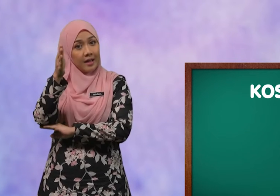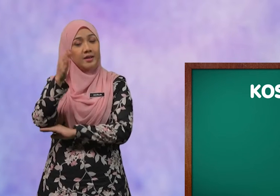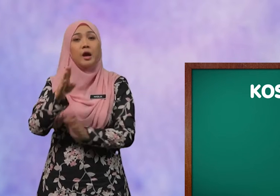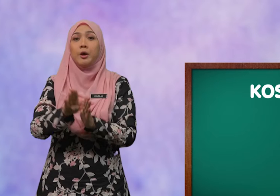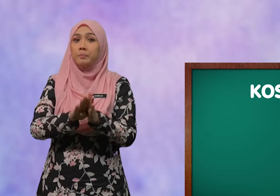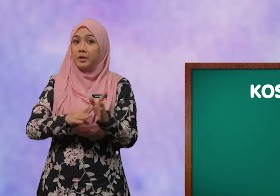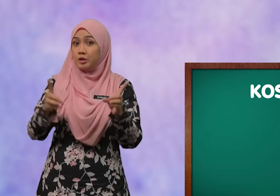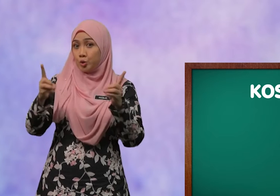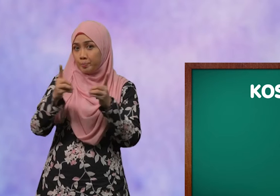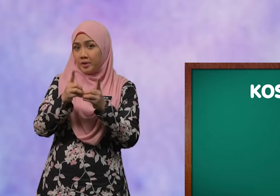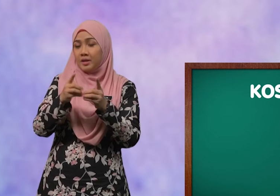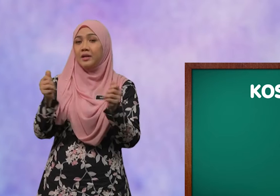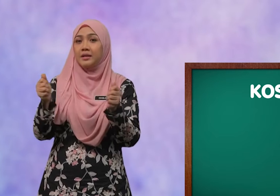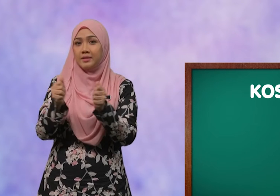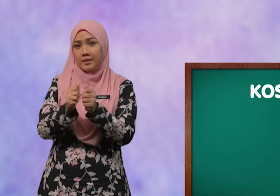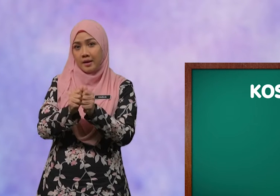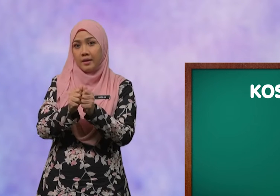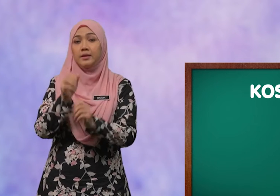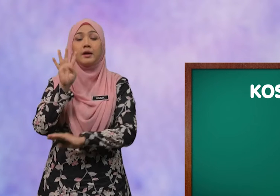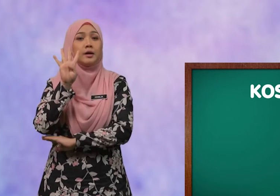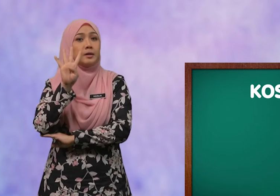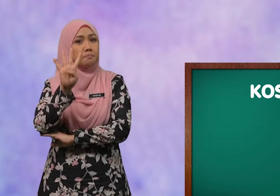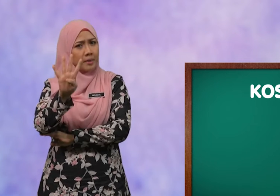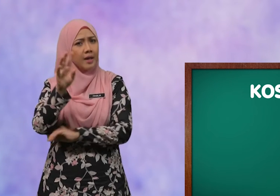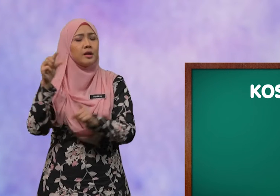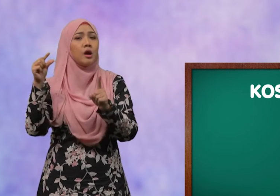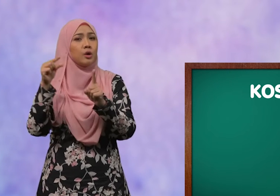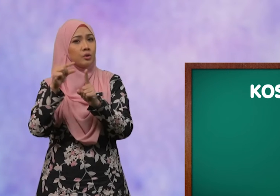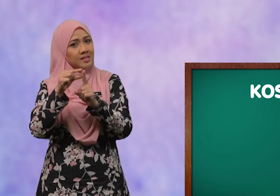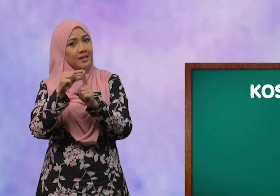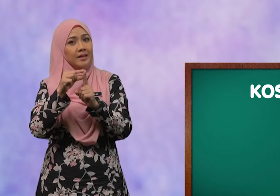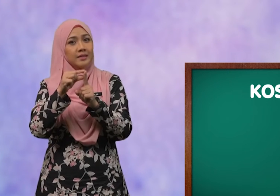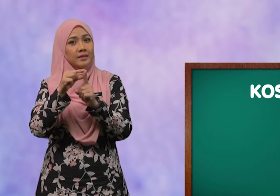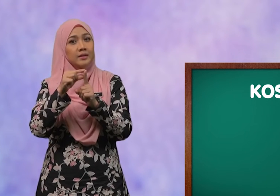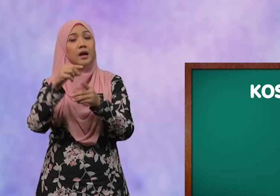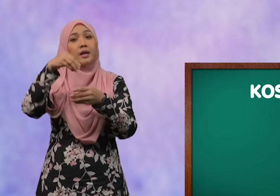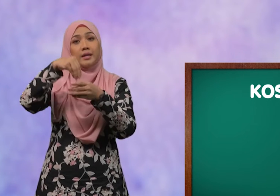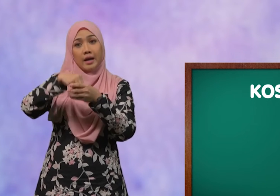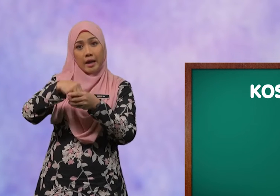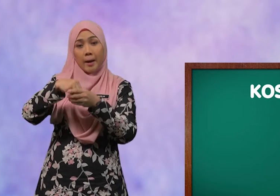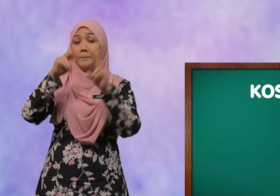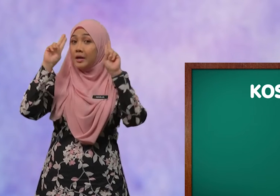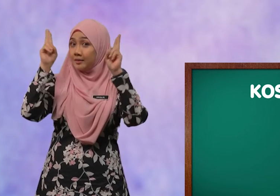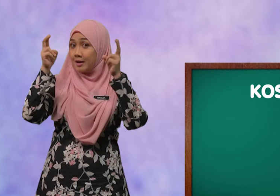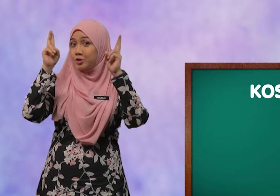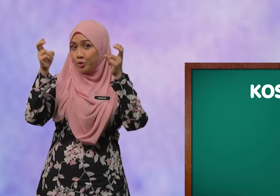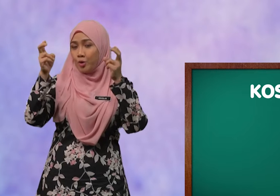berjumpa dengan empat kosa kata Dalam tajuk